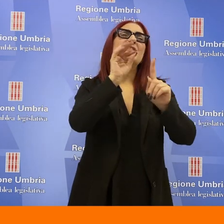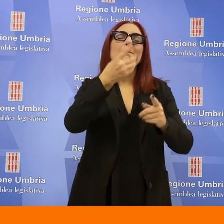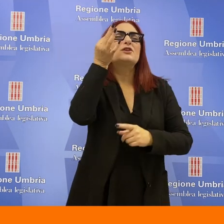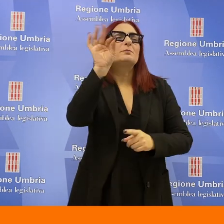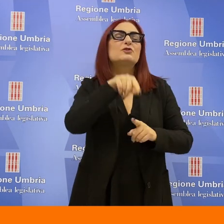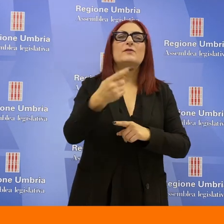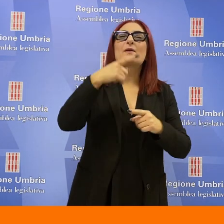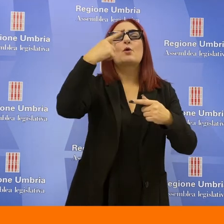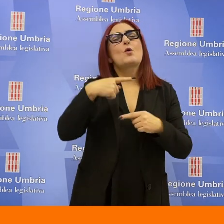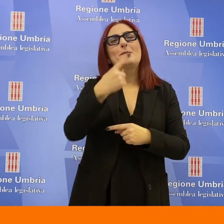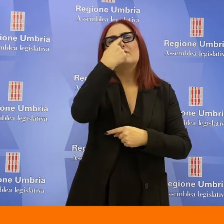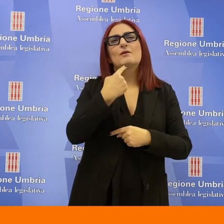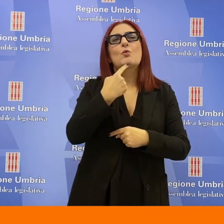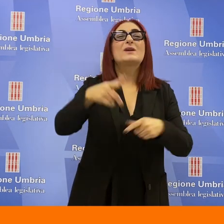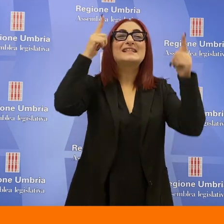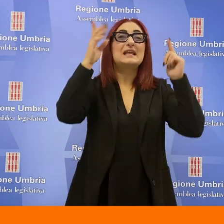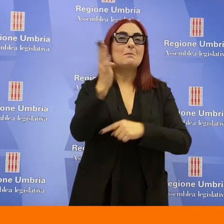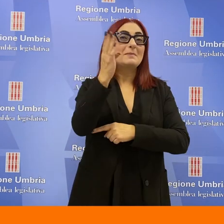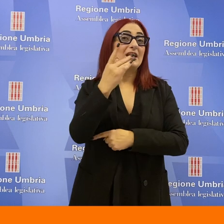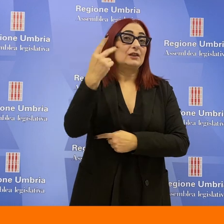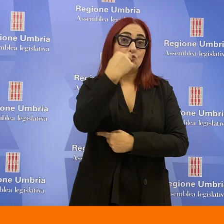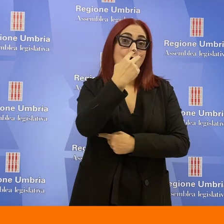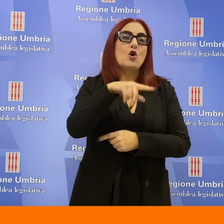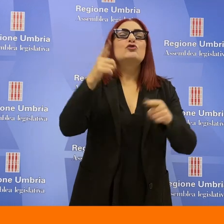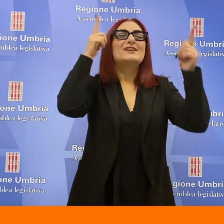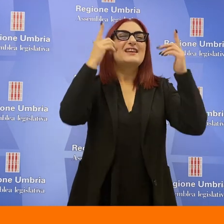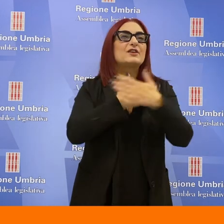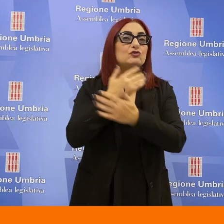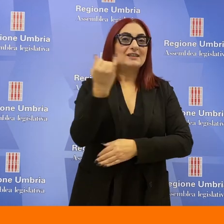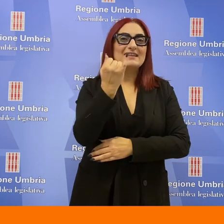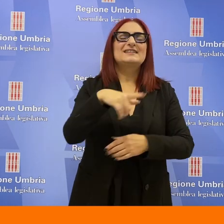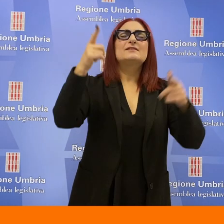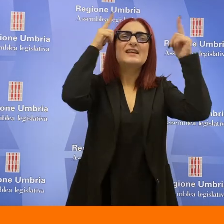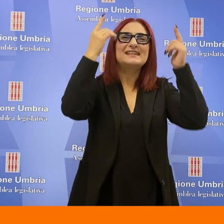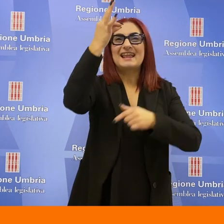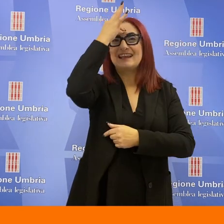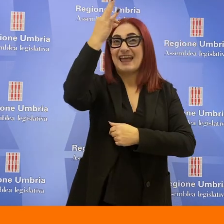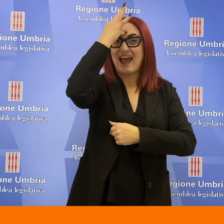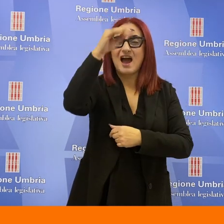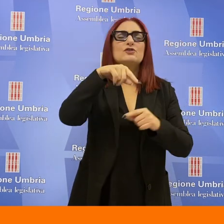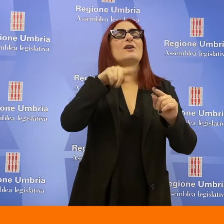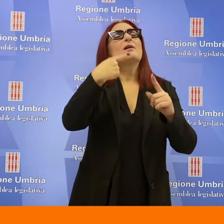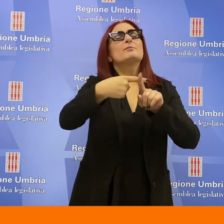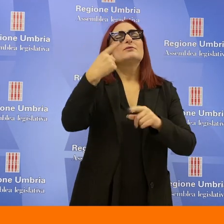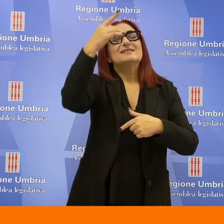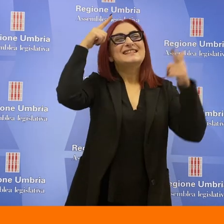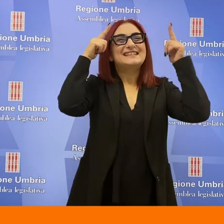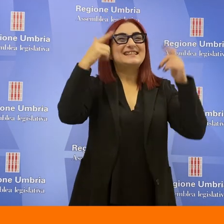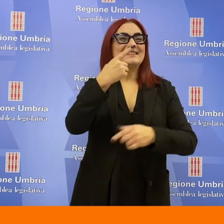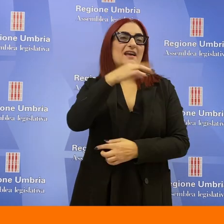riferimento alle figure di San Benedetto da Norcia, San Francesco da Sisi, Santa Rita da Cascia e San Valentino. L'altro emendamento prevedeva l